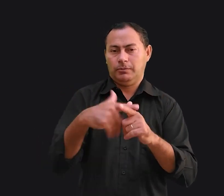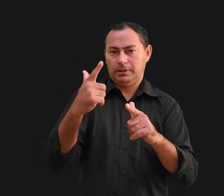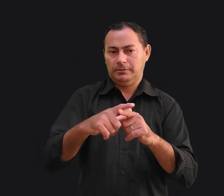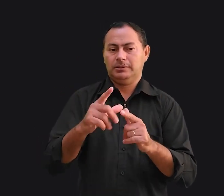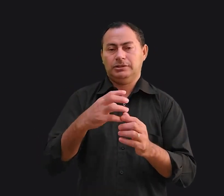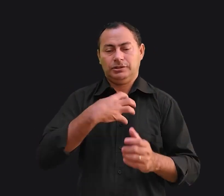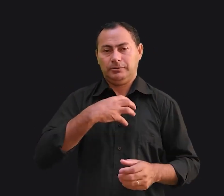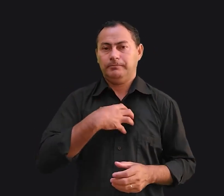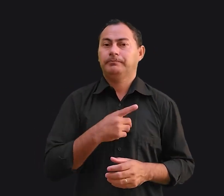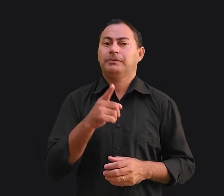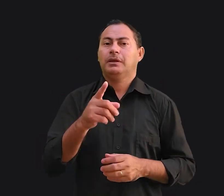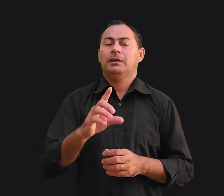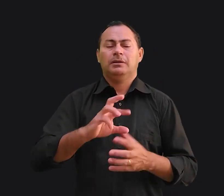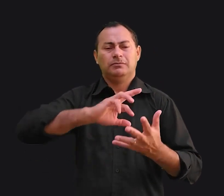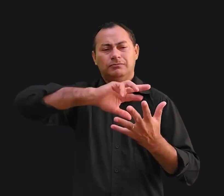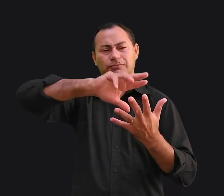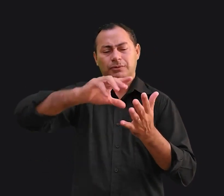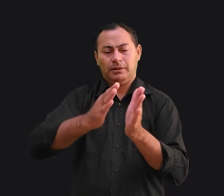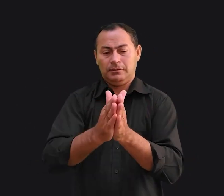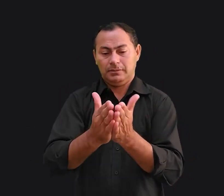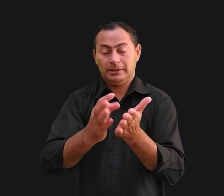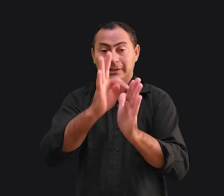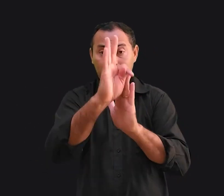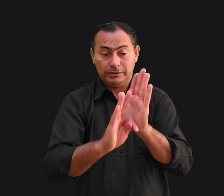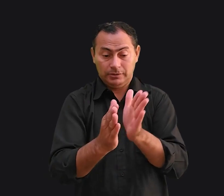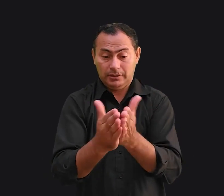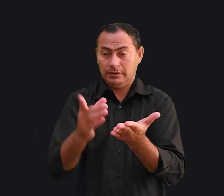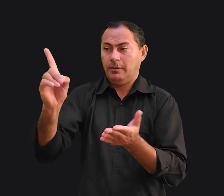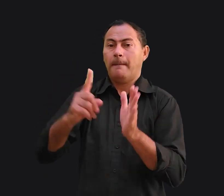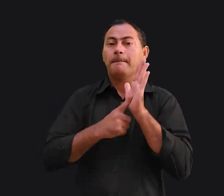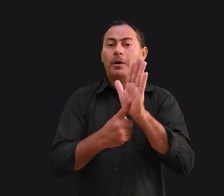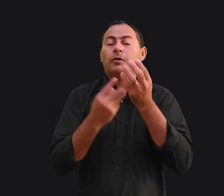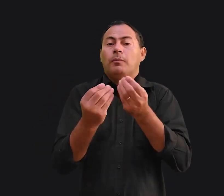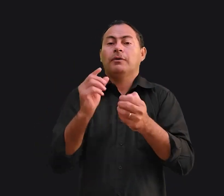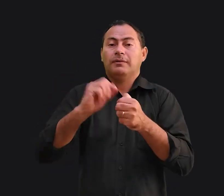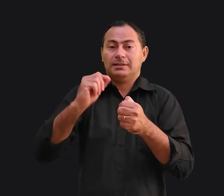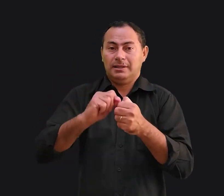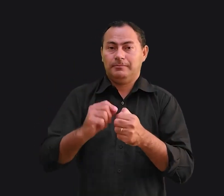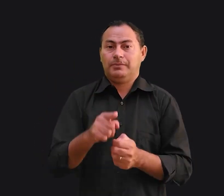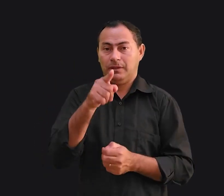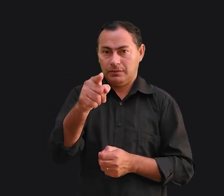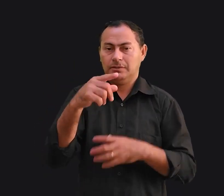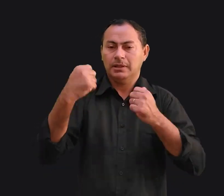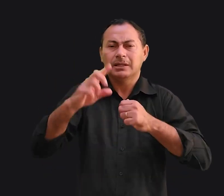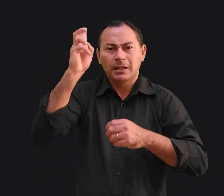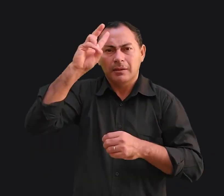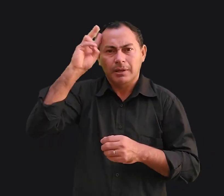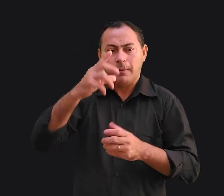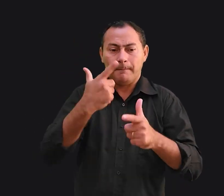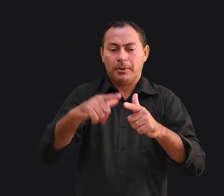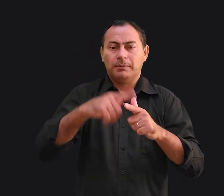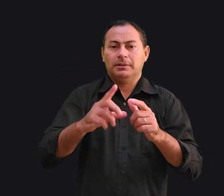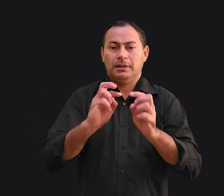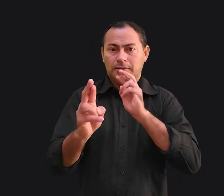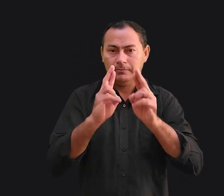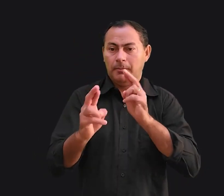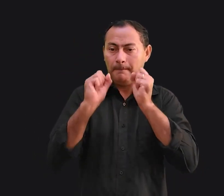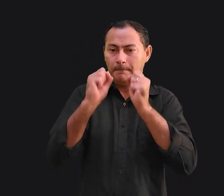problema desse tipo. Há várias passagens na Bíblia que nos mostram como agir. Você deve se lembrar que o problema na relação pode ser